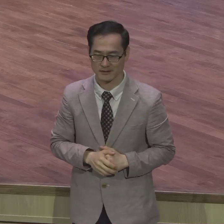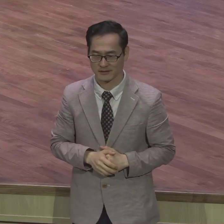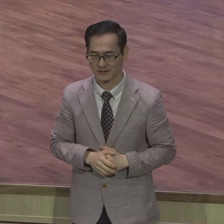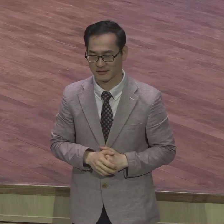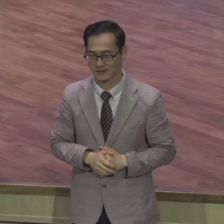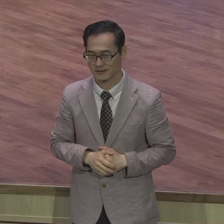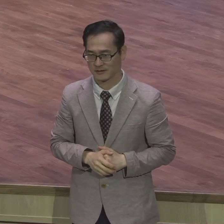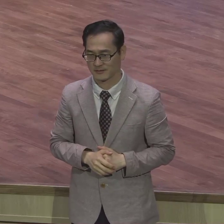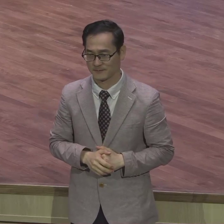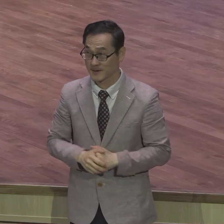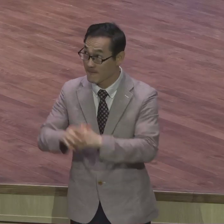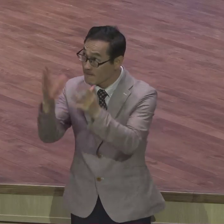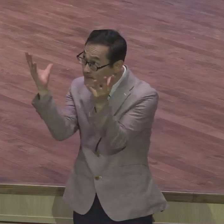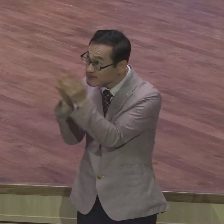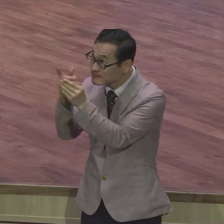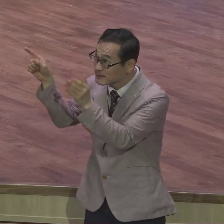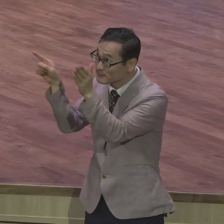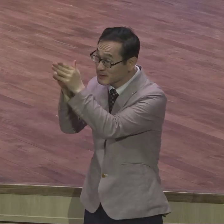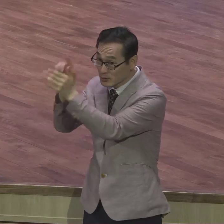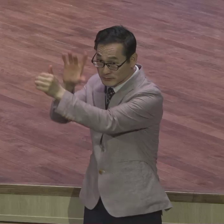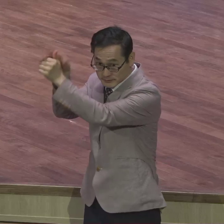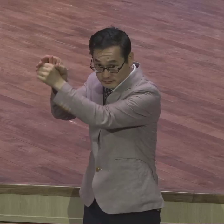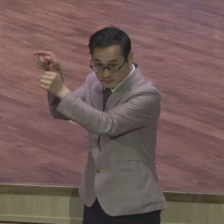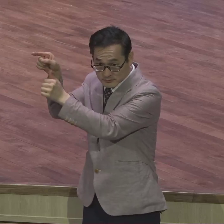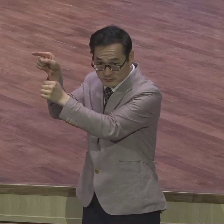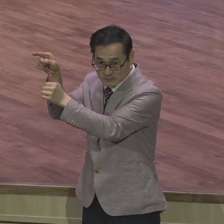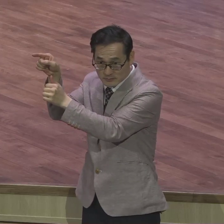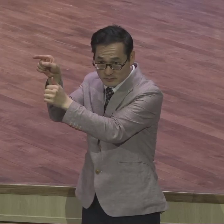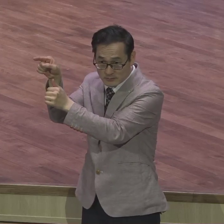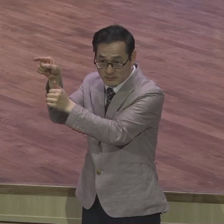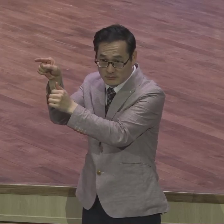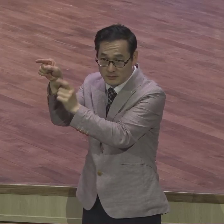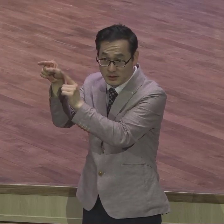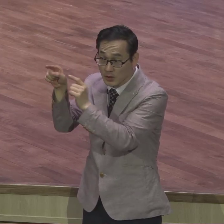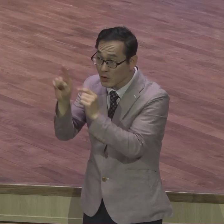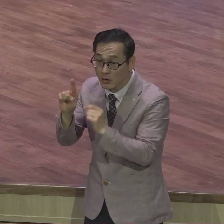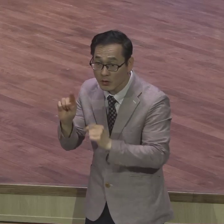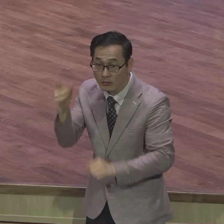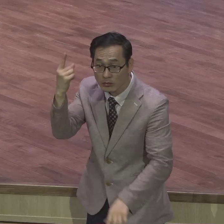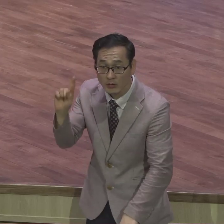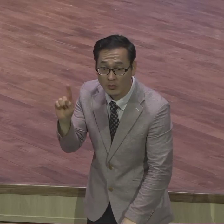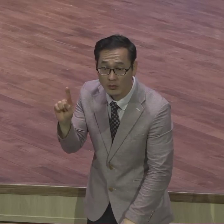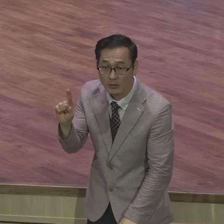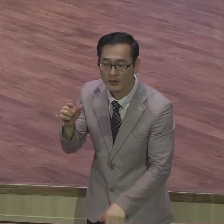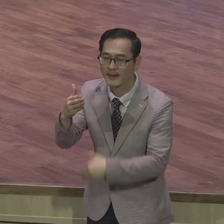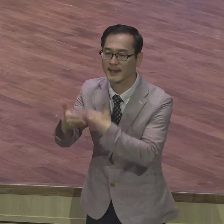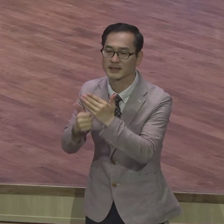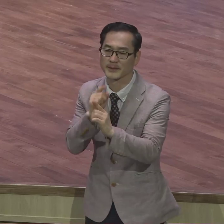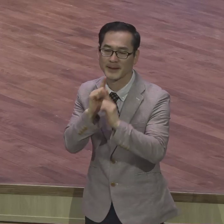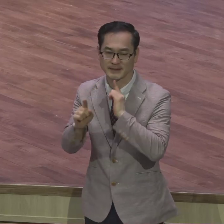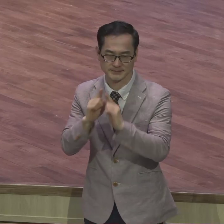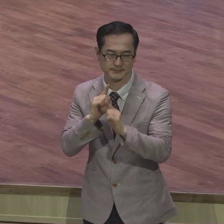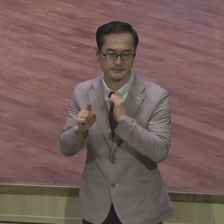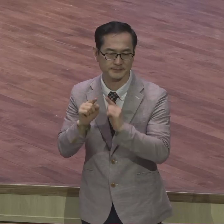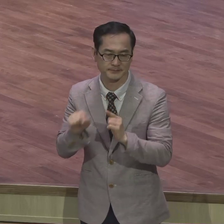바탕이 어디서 시작되어야 되느냐 하나님의 말씀이에요 하나님의 말씀 하나님의 이